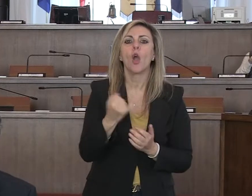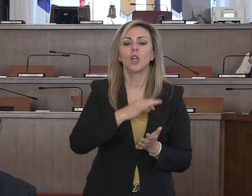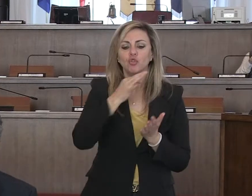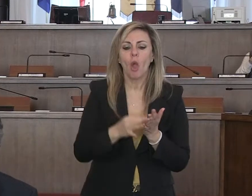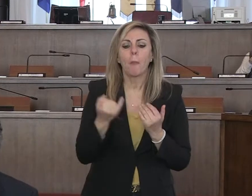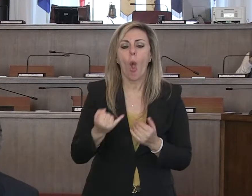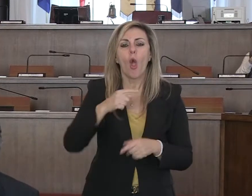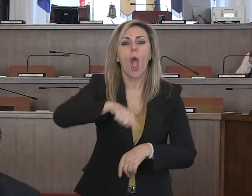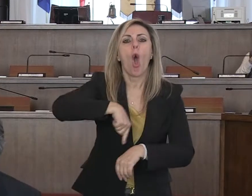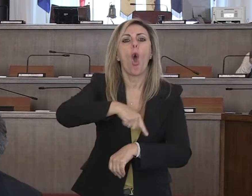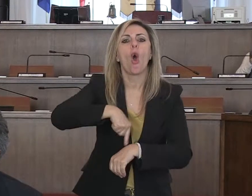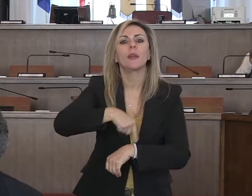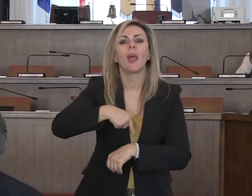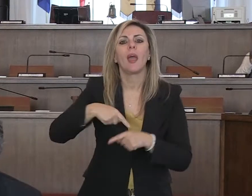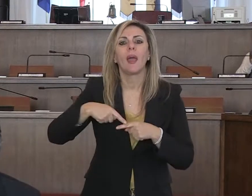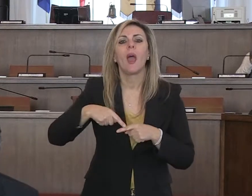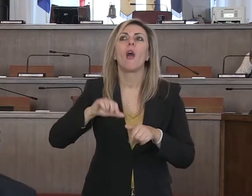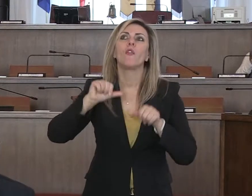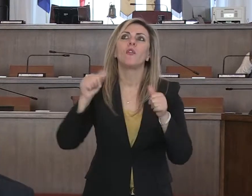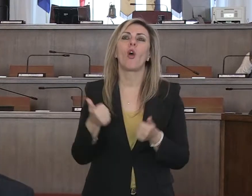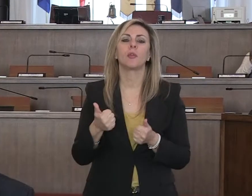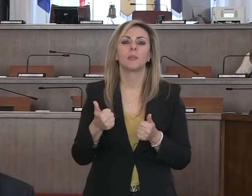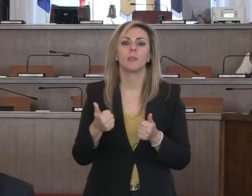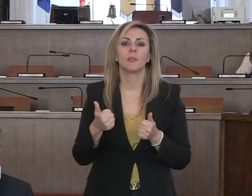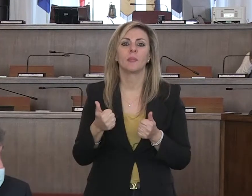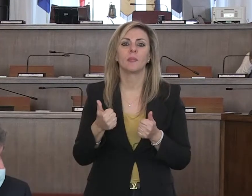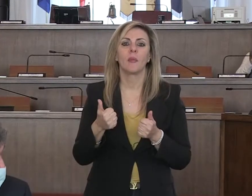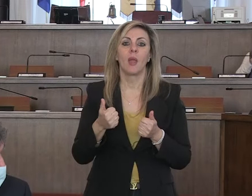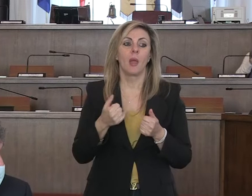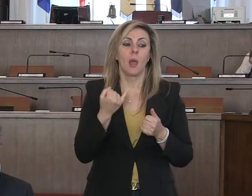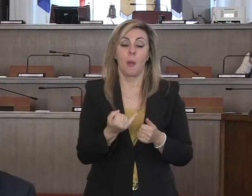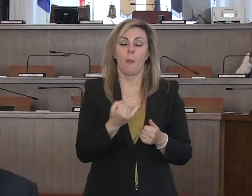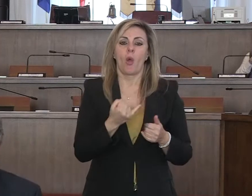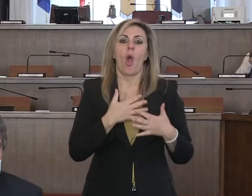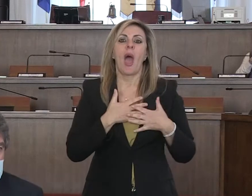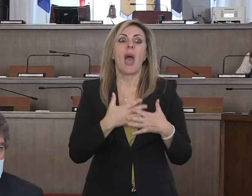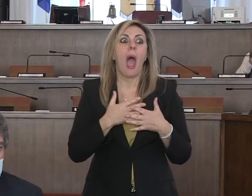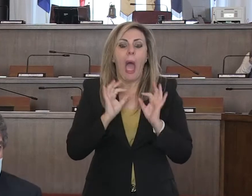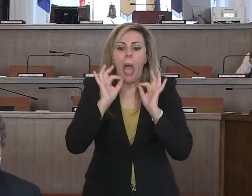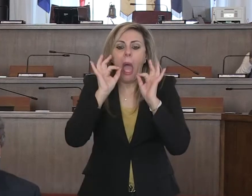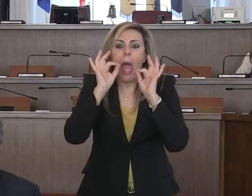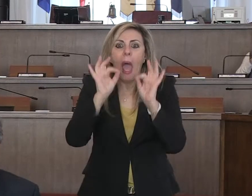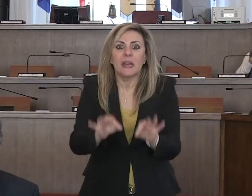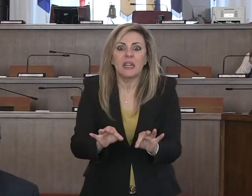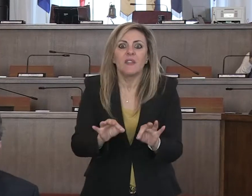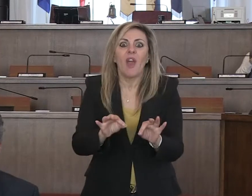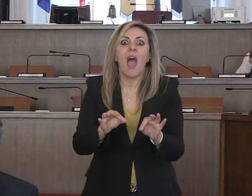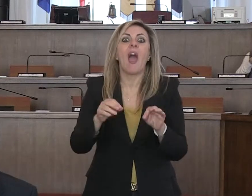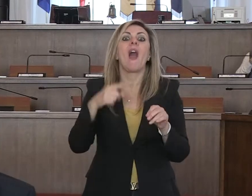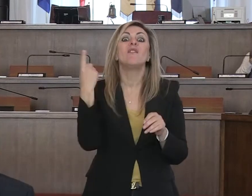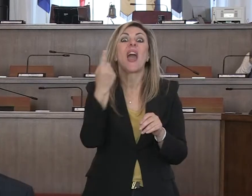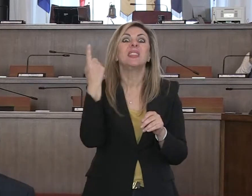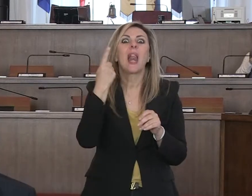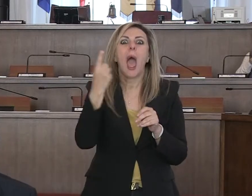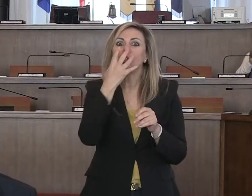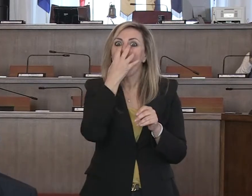poche ore di, come dire, di respiro prima che finiscano i ventilatori e la